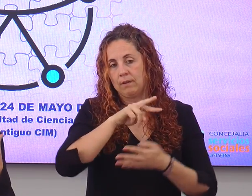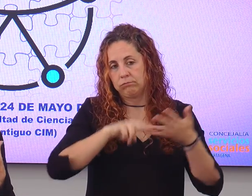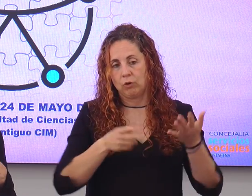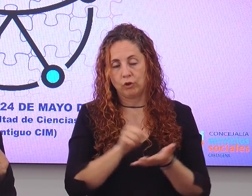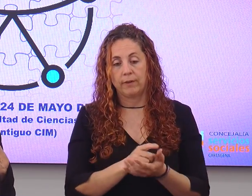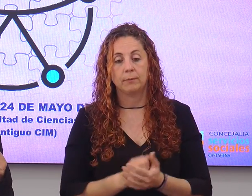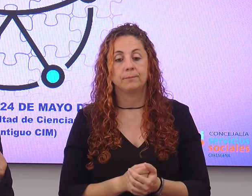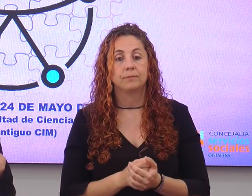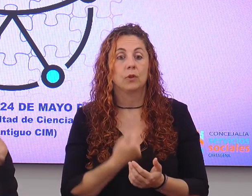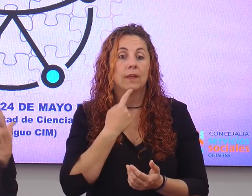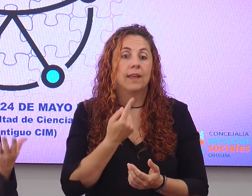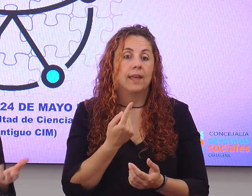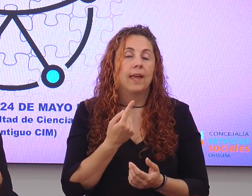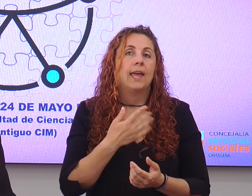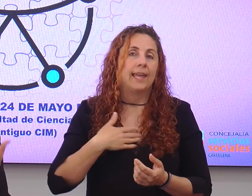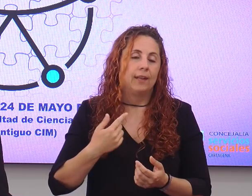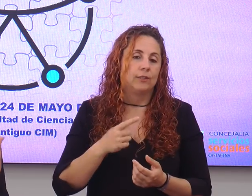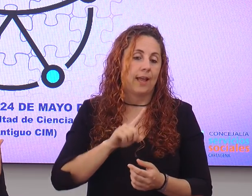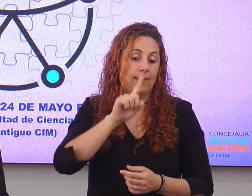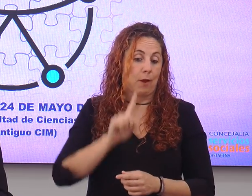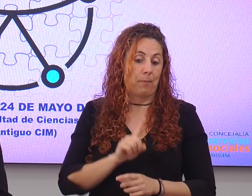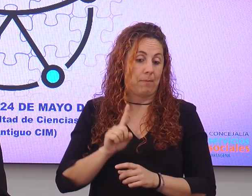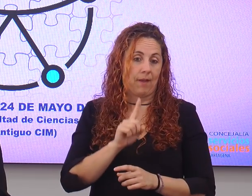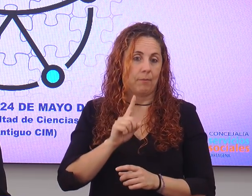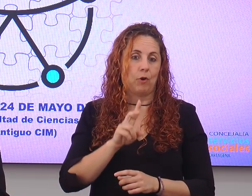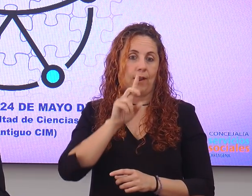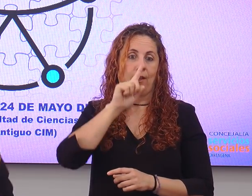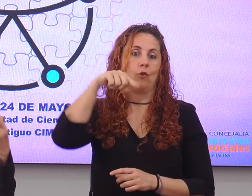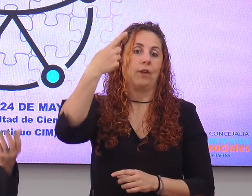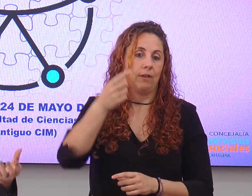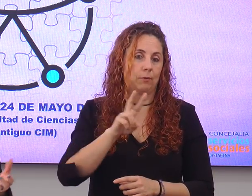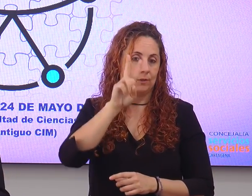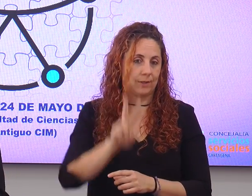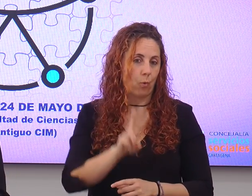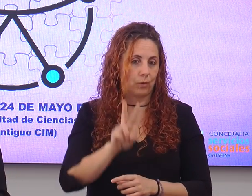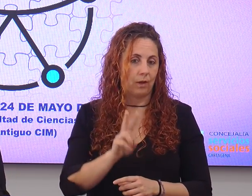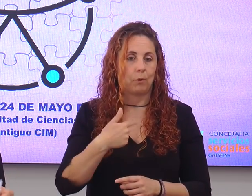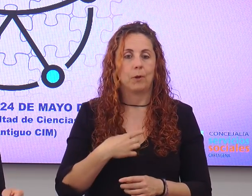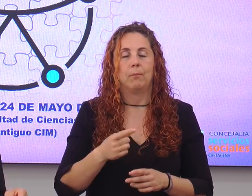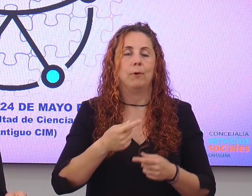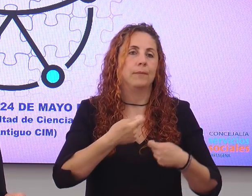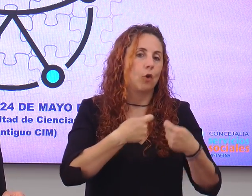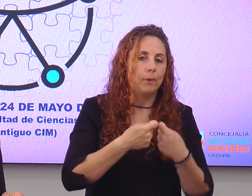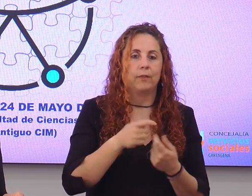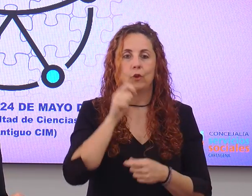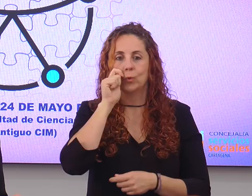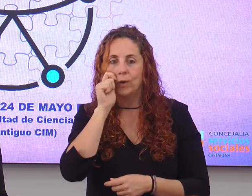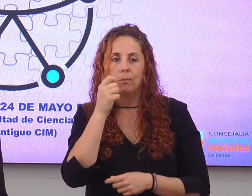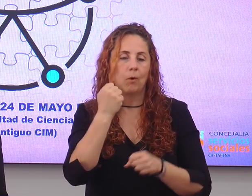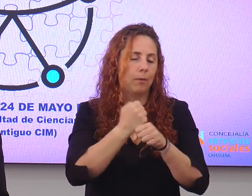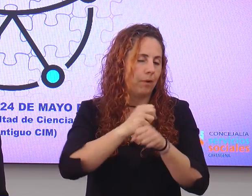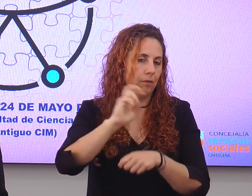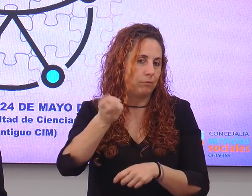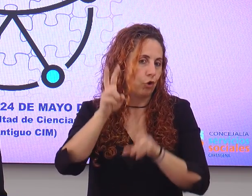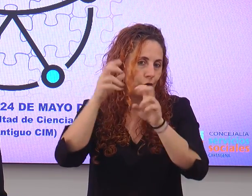habrá o se tiene prevista una segunda edición para continuar con otros temas, como pueden ser comercio, turismo, empleo, es decir,